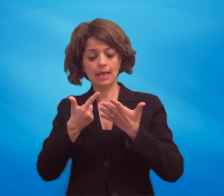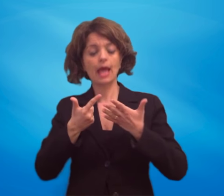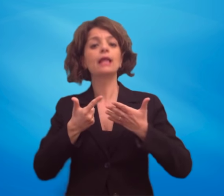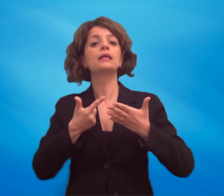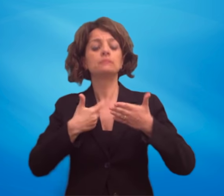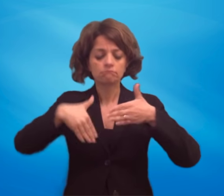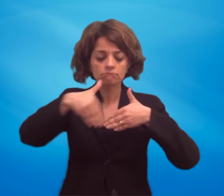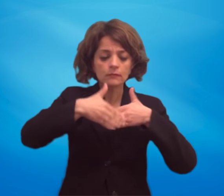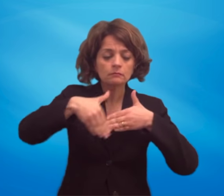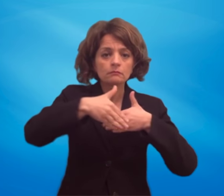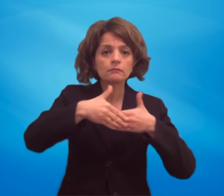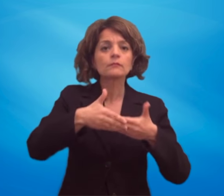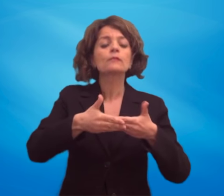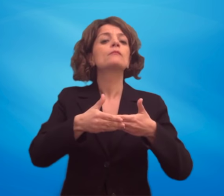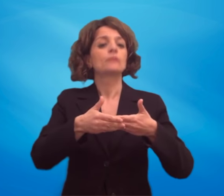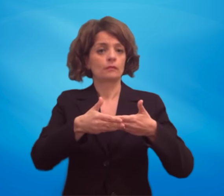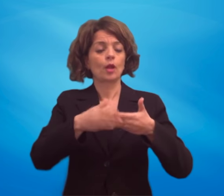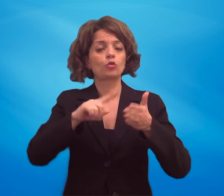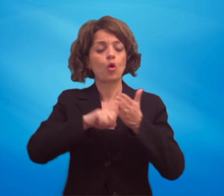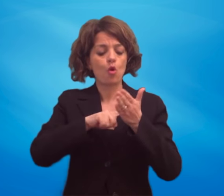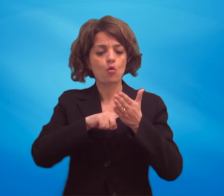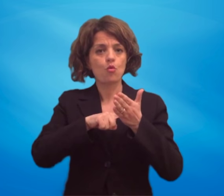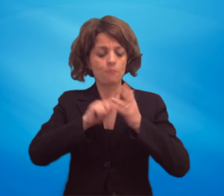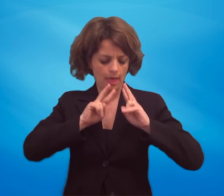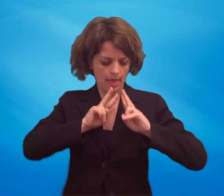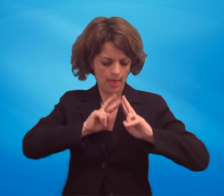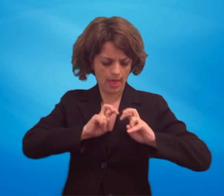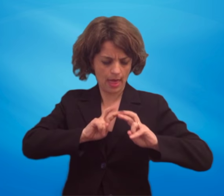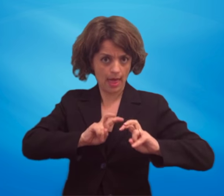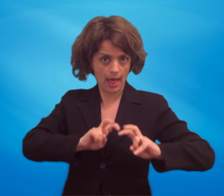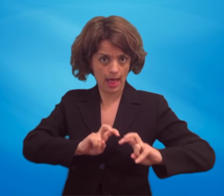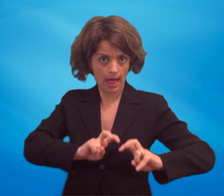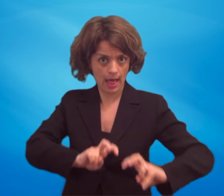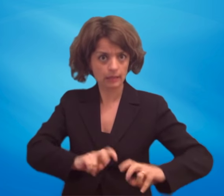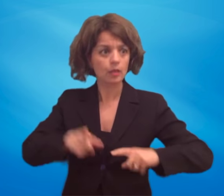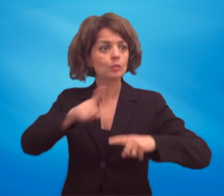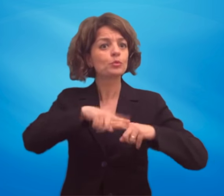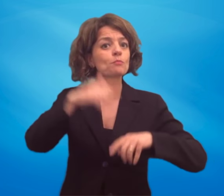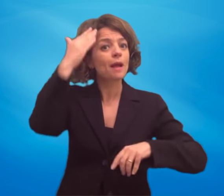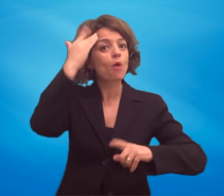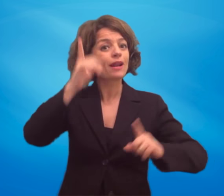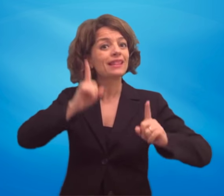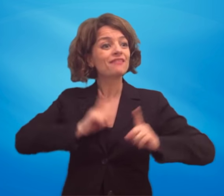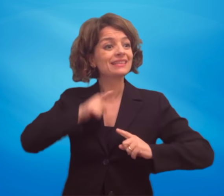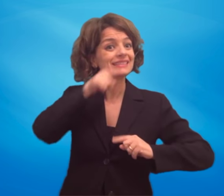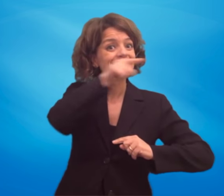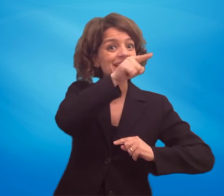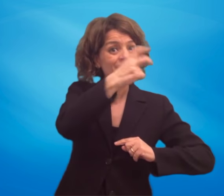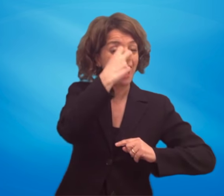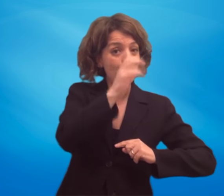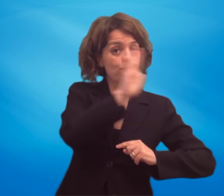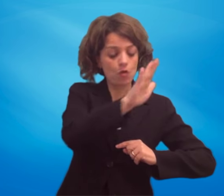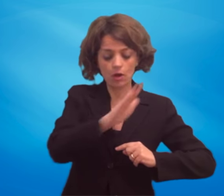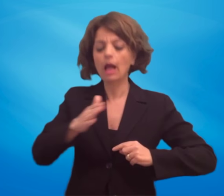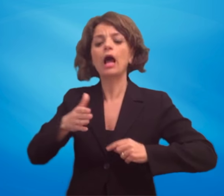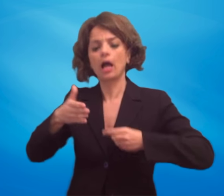difensive prodotte dagli interessati, ha rilevato che le irregolarità amministrative e